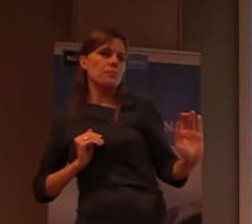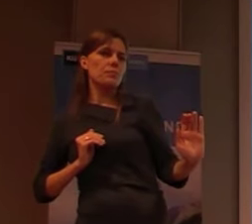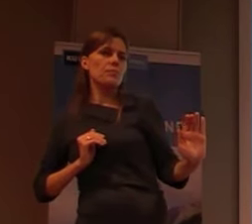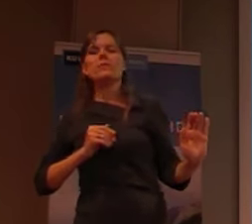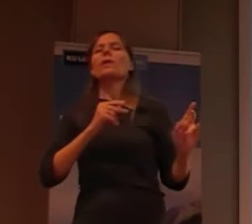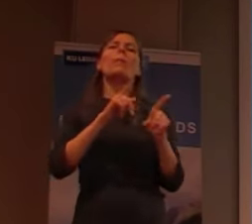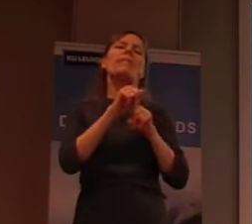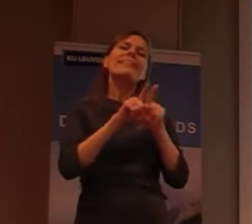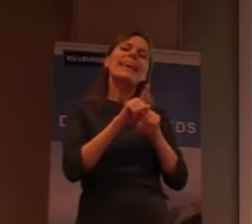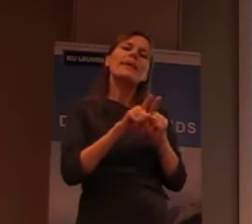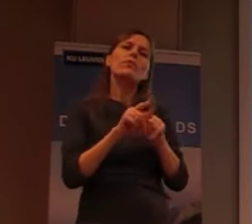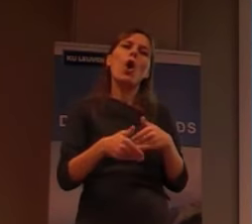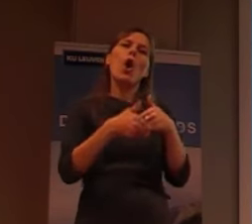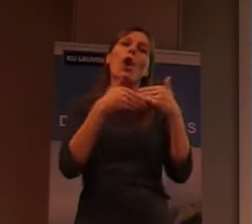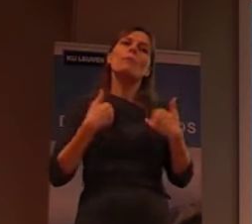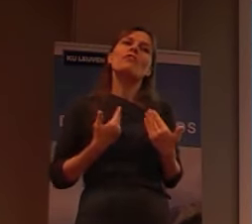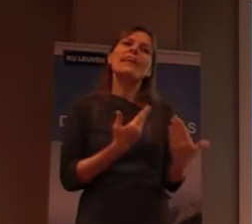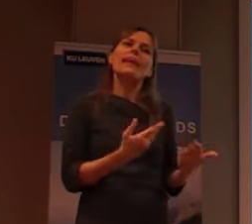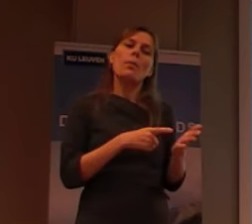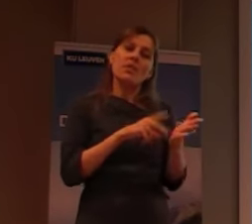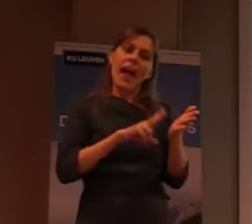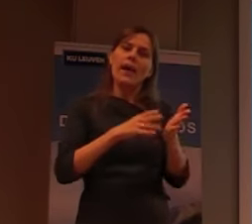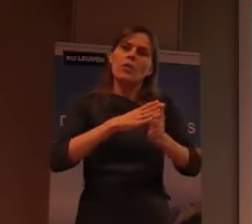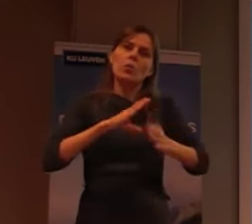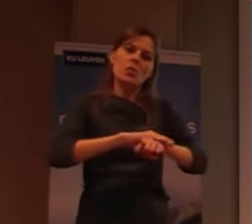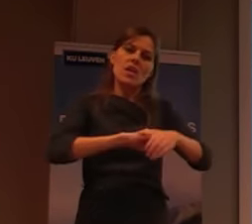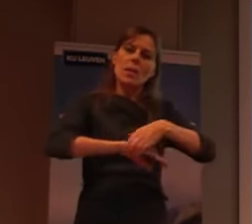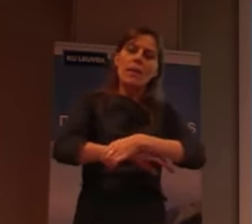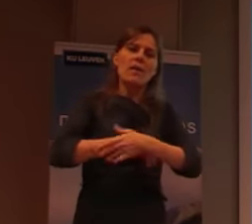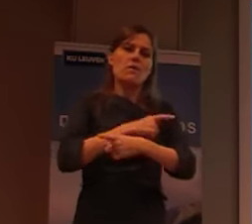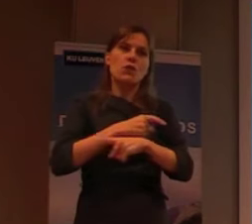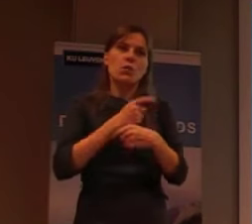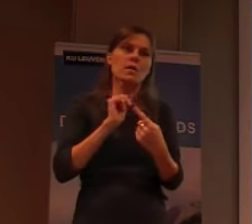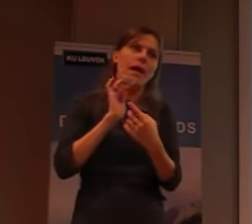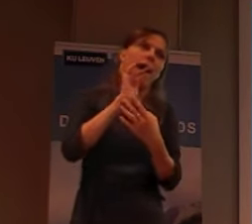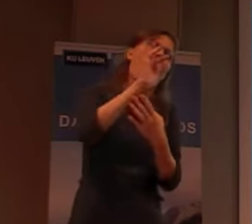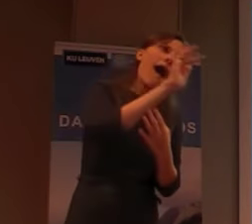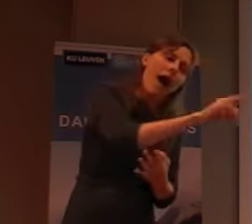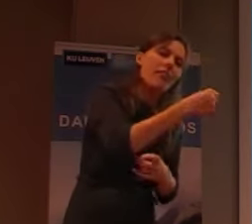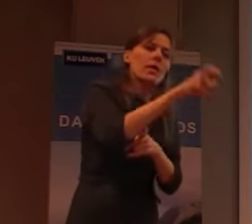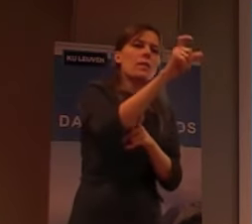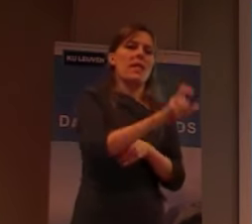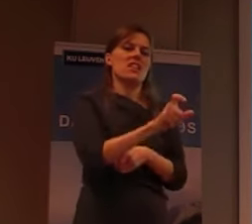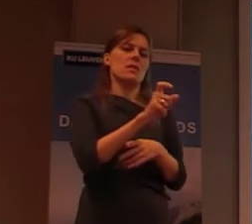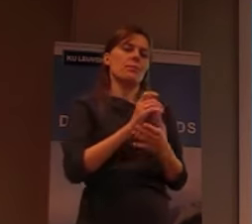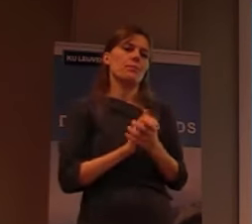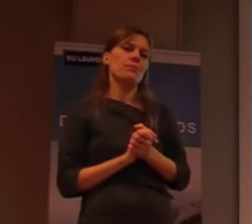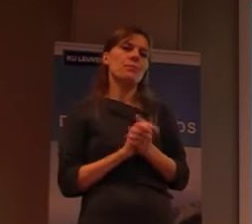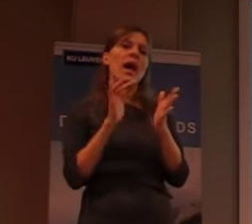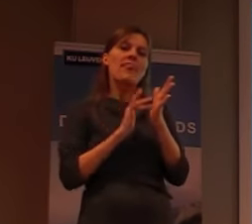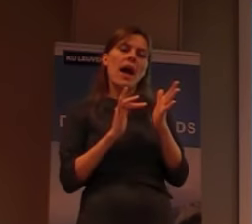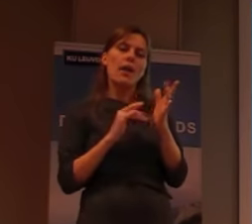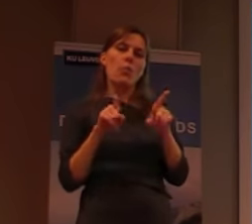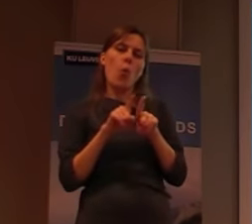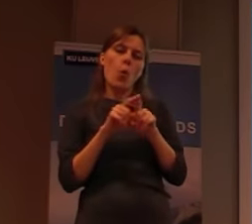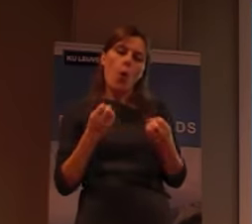hulpverlener, echt wel, een grote inspanning moet doen, om die mensen te kunnen bereiken. En dus, vandaar, ook de